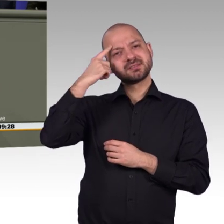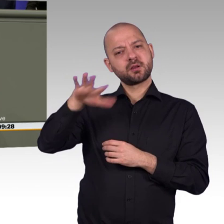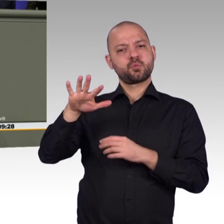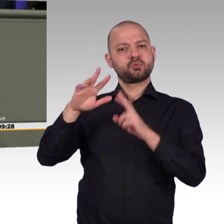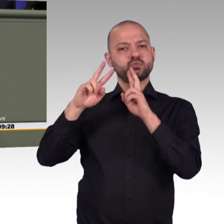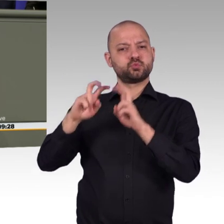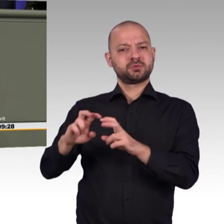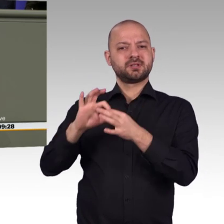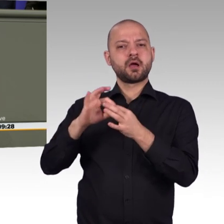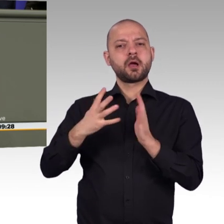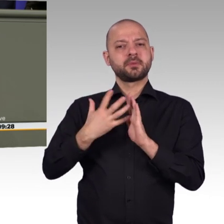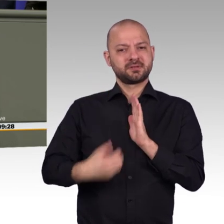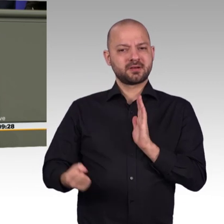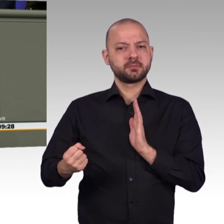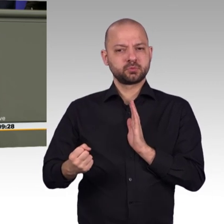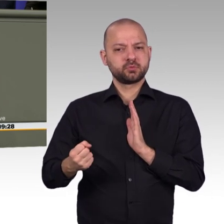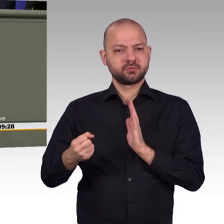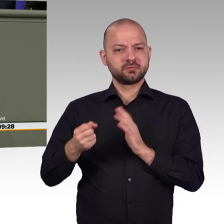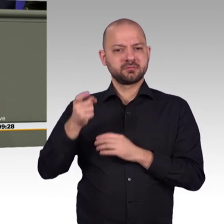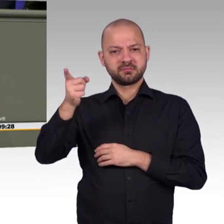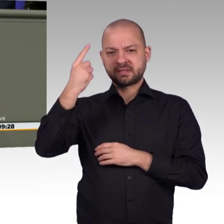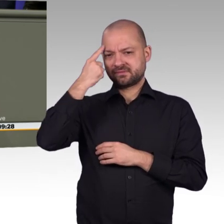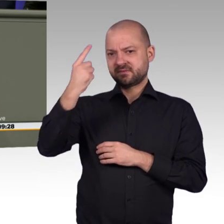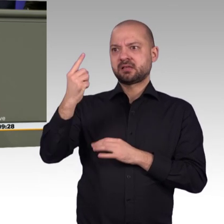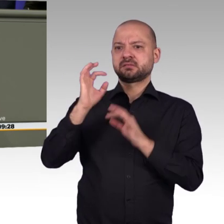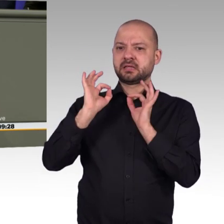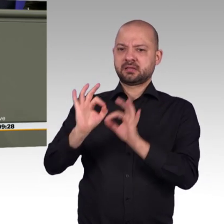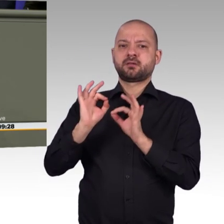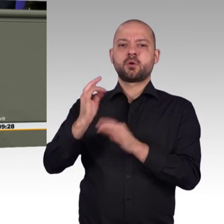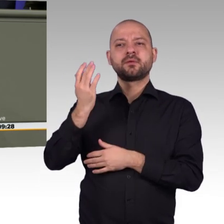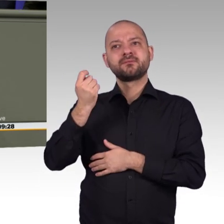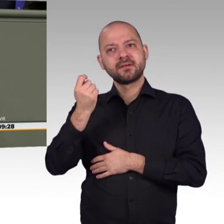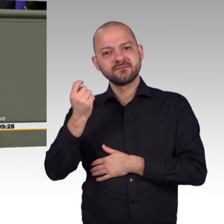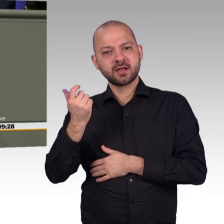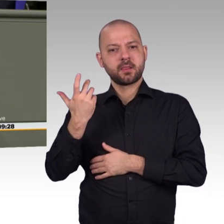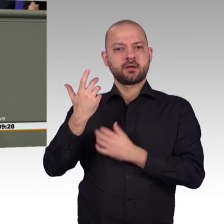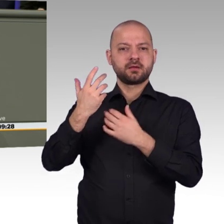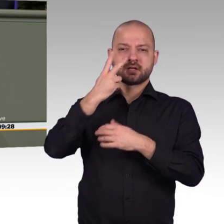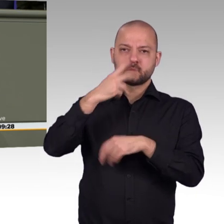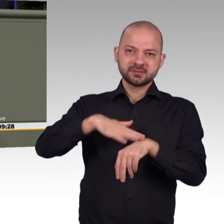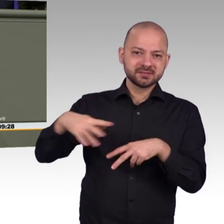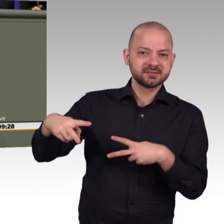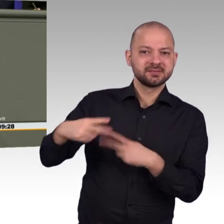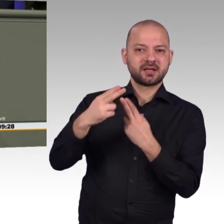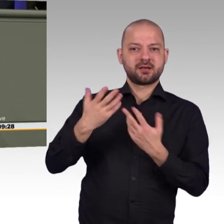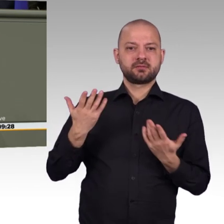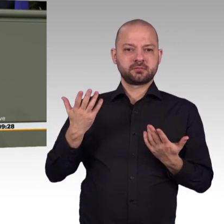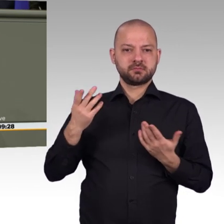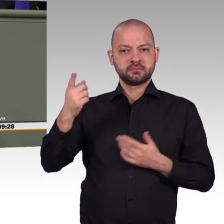Förderung der Digitalkompetenz älterer Menschen im ländlichen Raum beschreiben, sicher gemeinsame Sache gemacht. Dann hätten